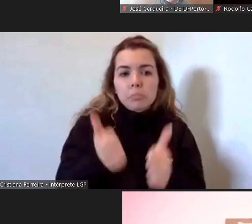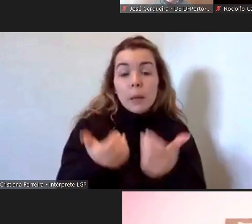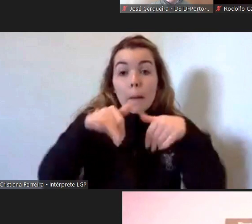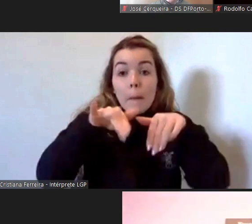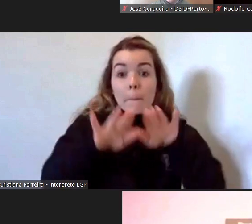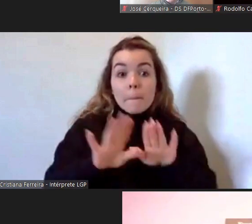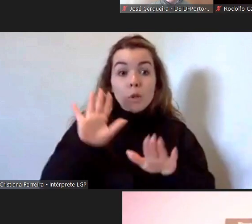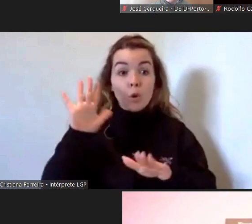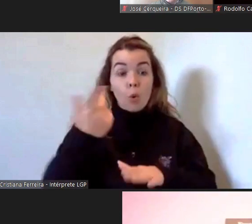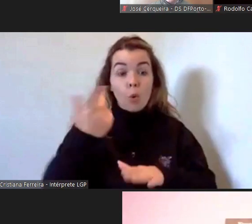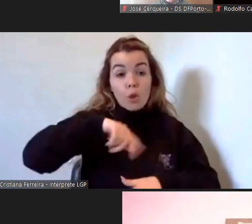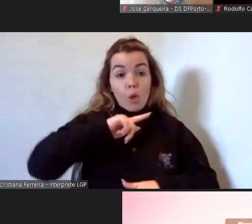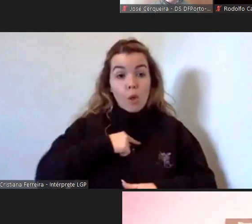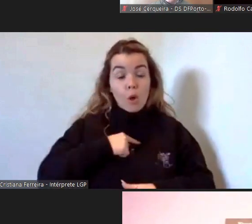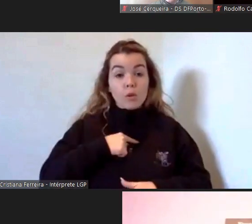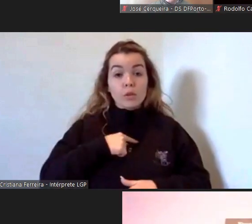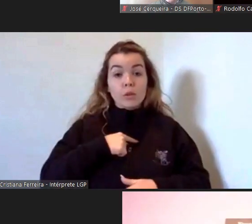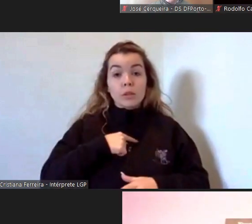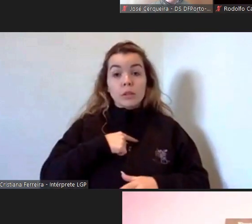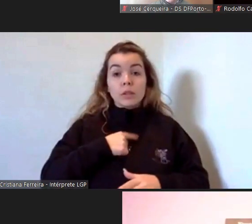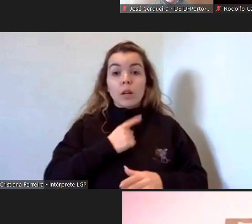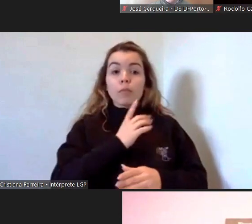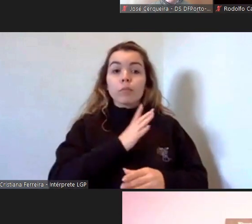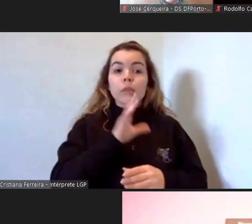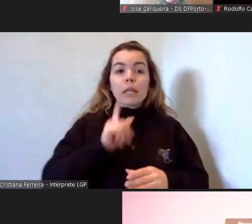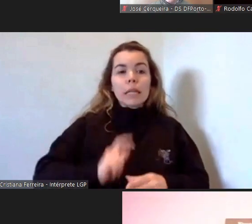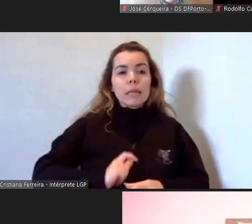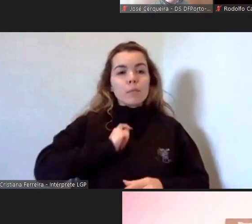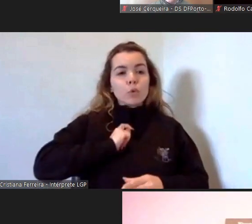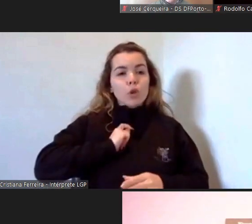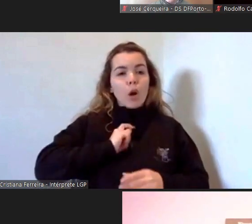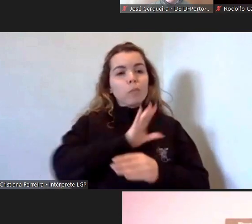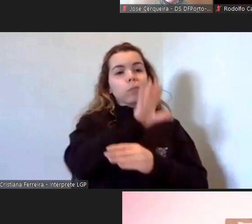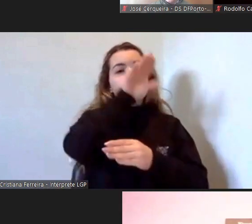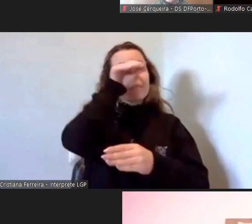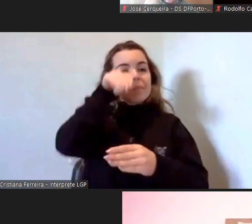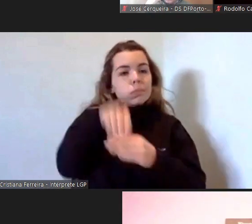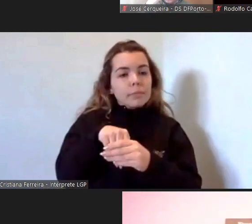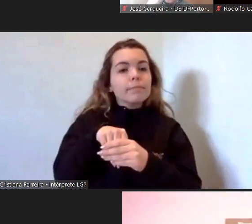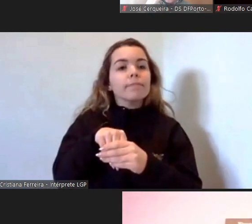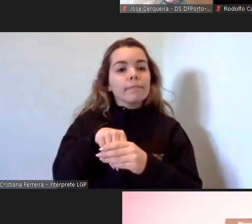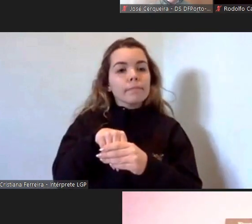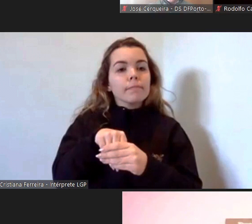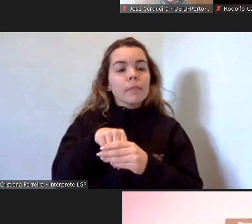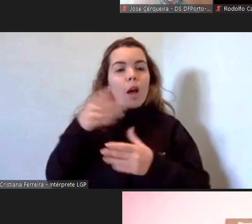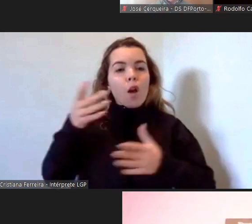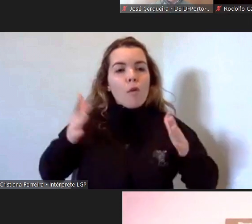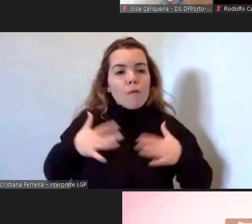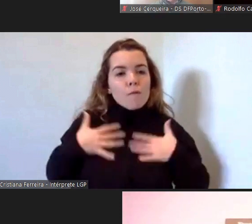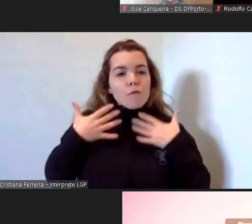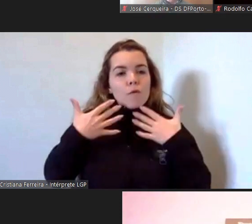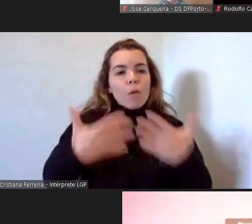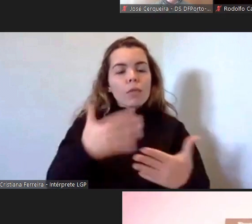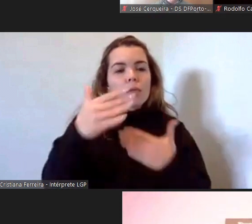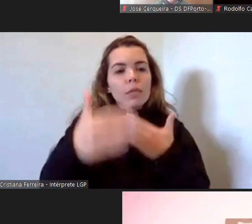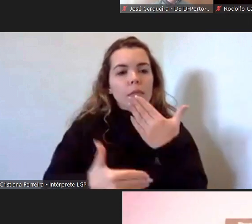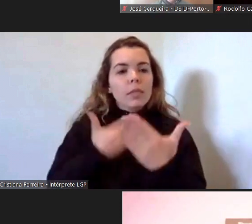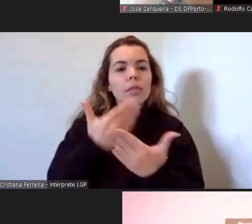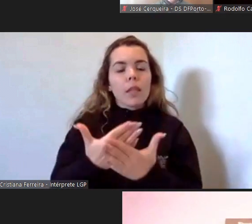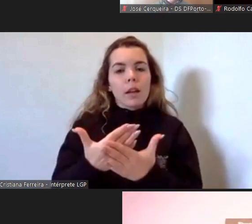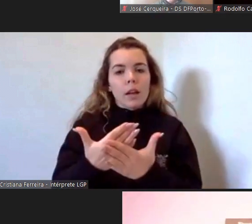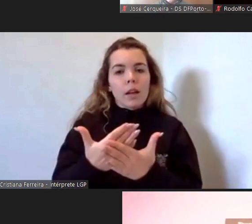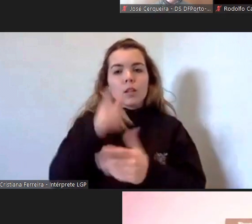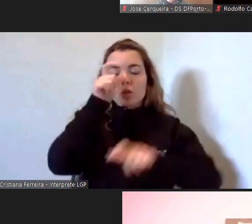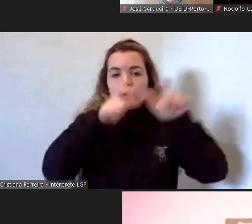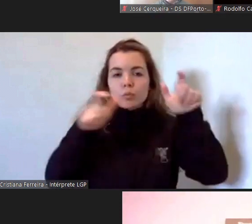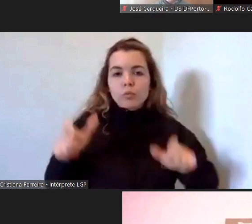introduzimos a componente emocional a componente de motivar e de envolver as